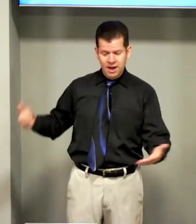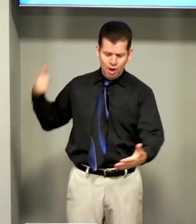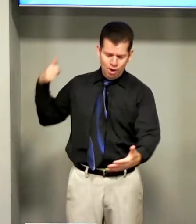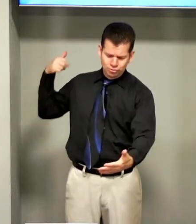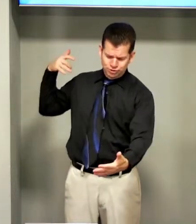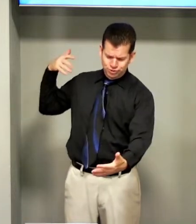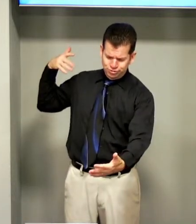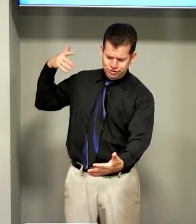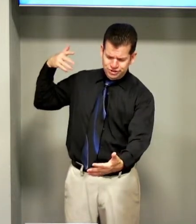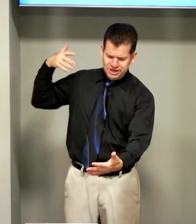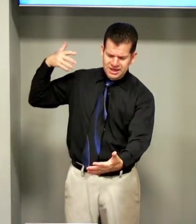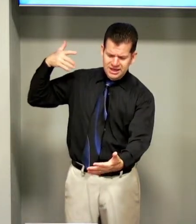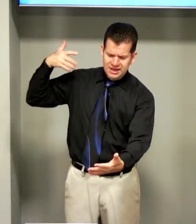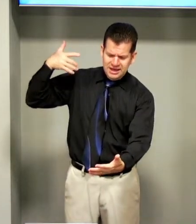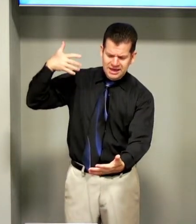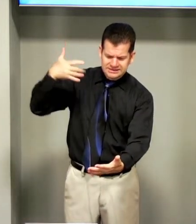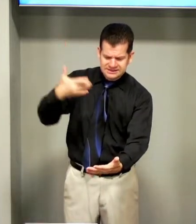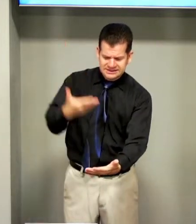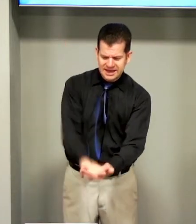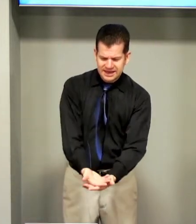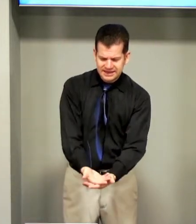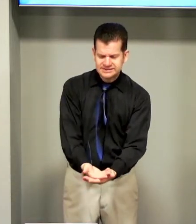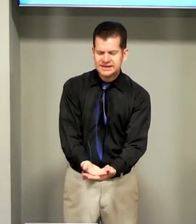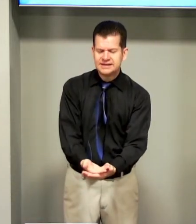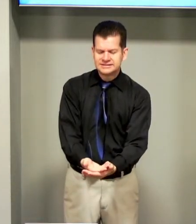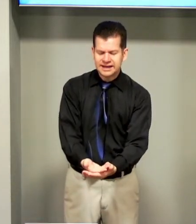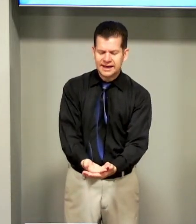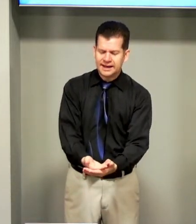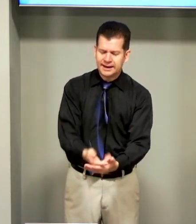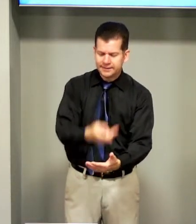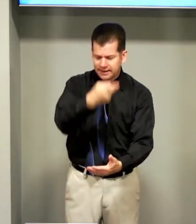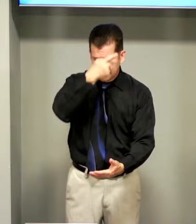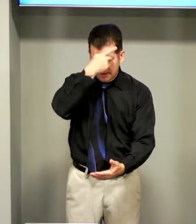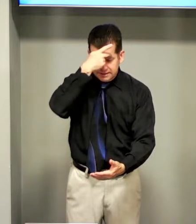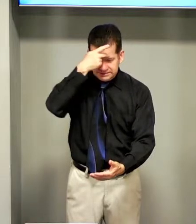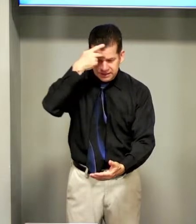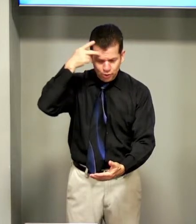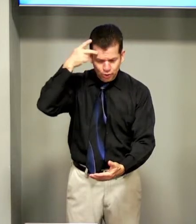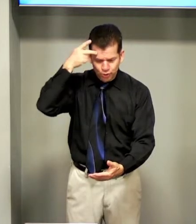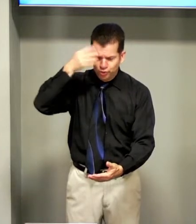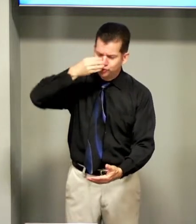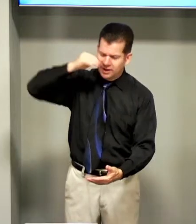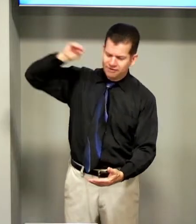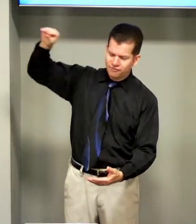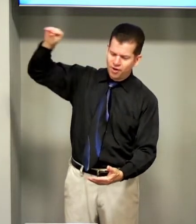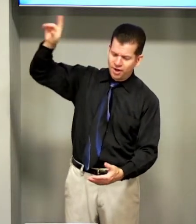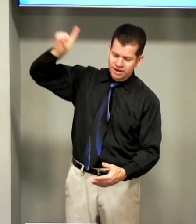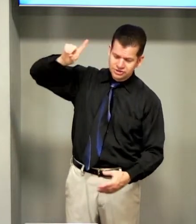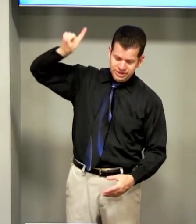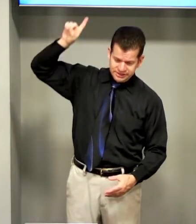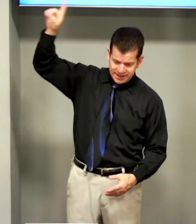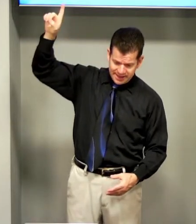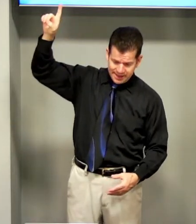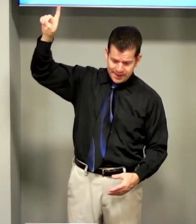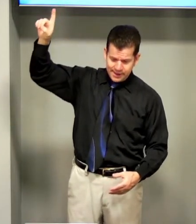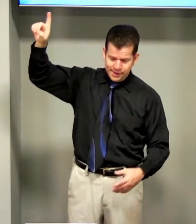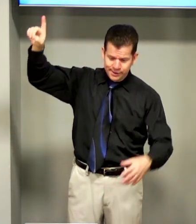os dias sem cessar Segundo a voz de Deus Já